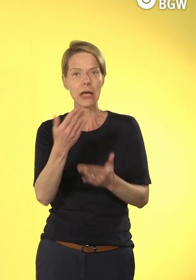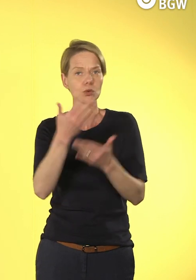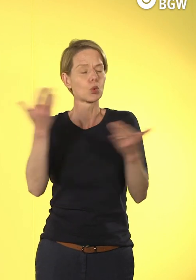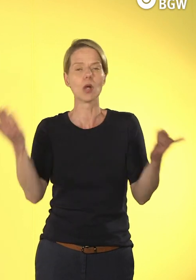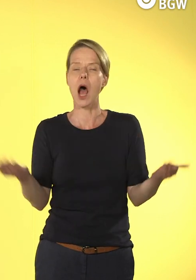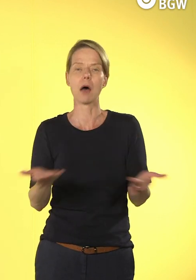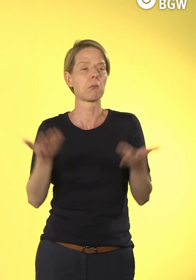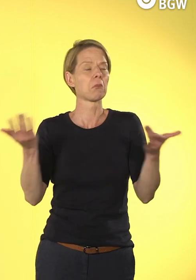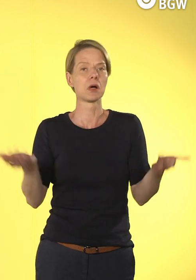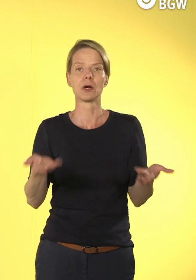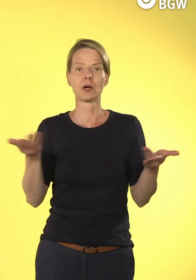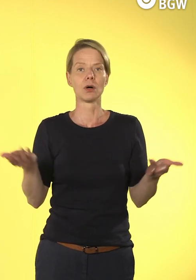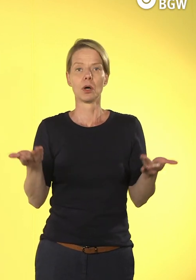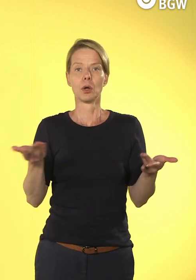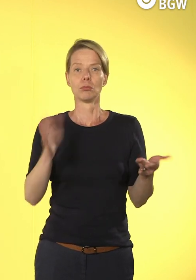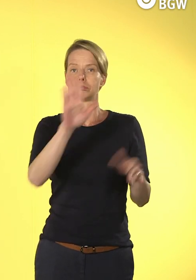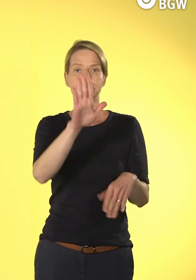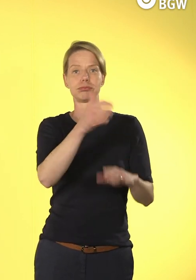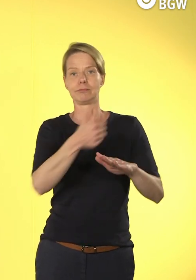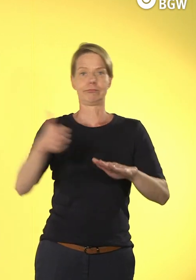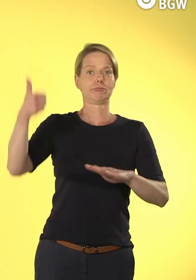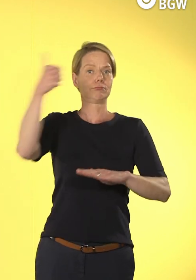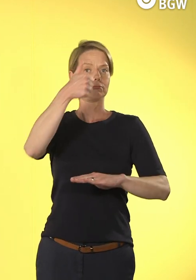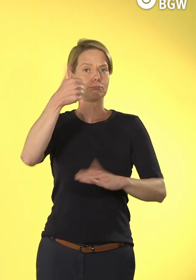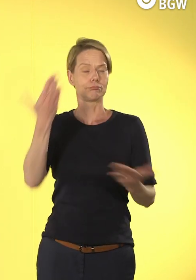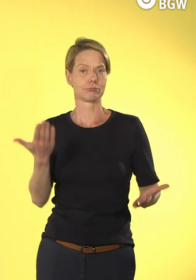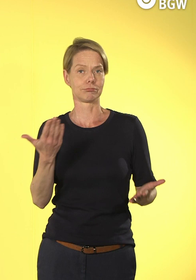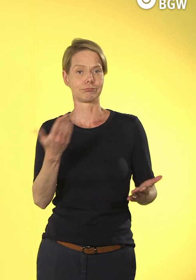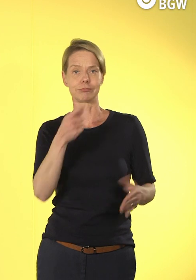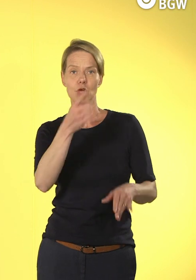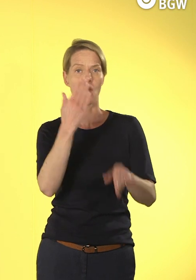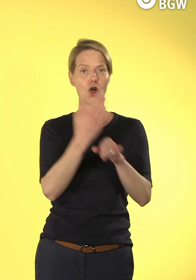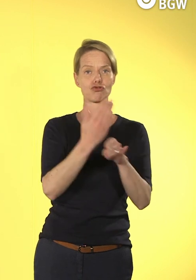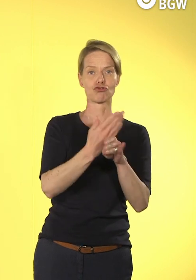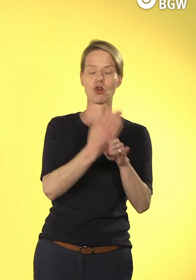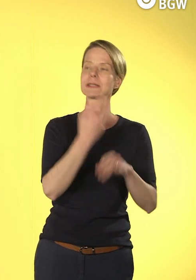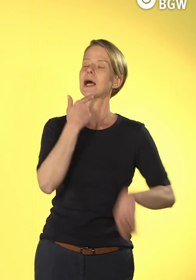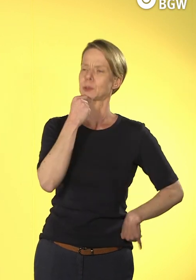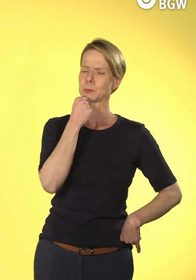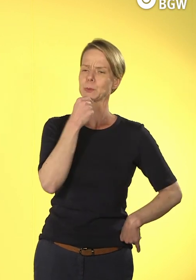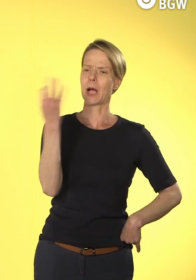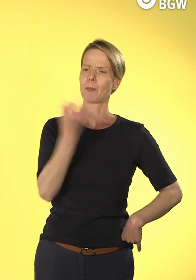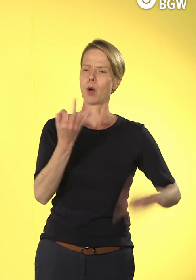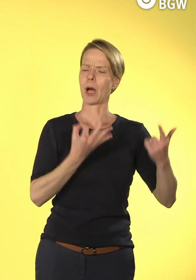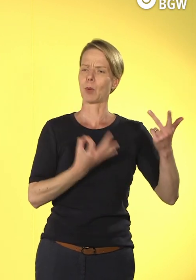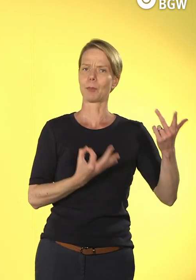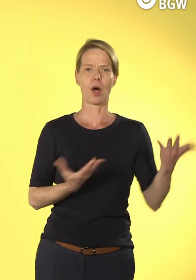Oder haben die die oberste Leitung zum Beispiel, haben die irgendeinen Schwerpunkt herauskristallisiert und gesagt, da wollen wir unbedingt was machen?